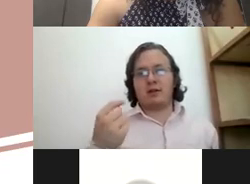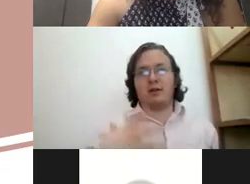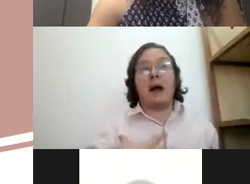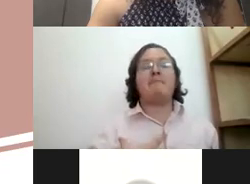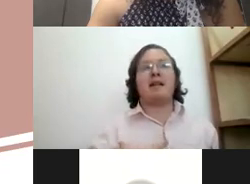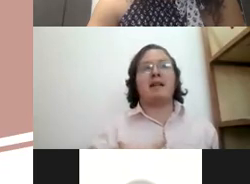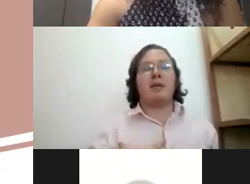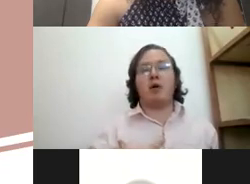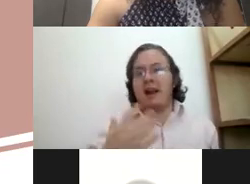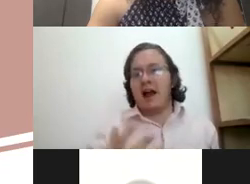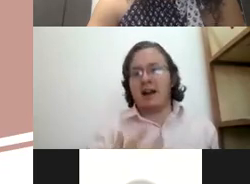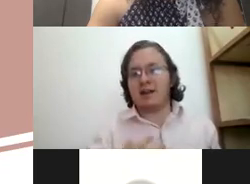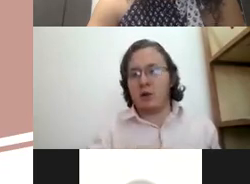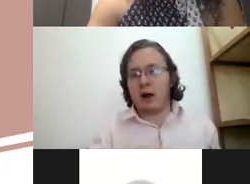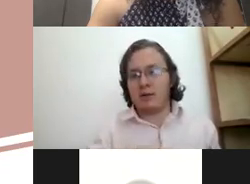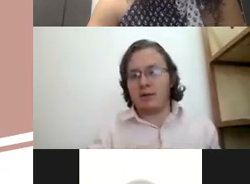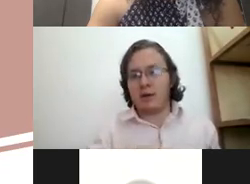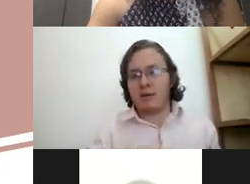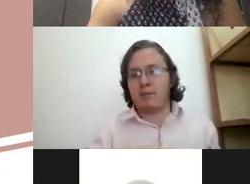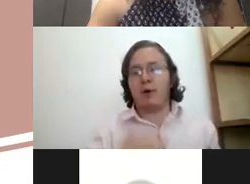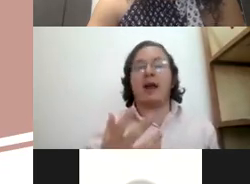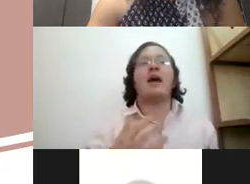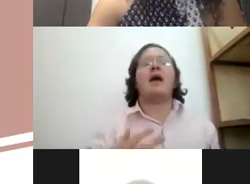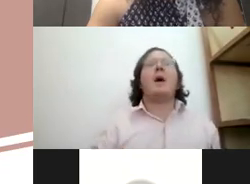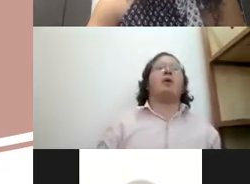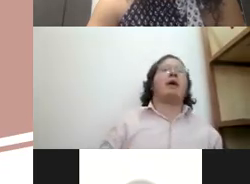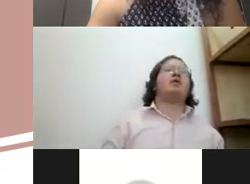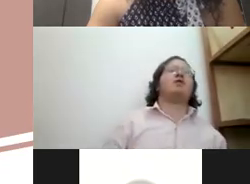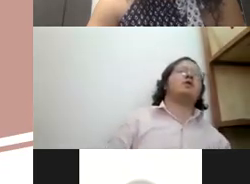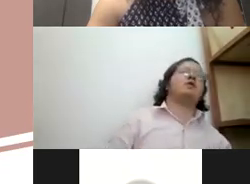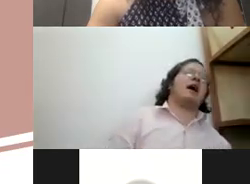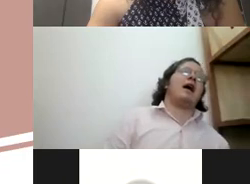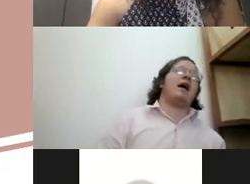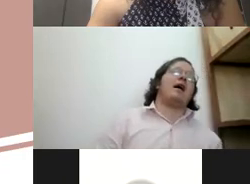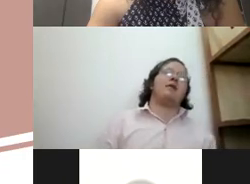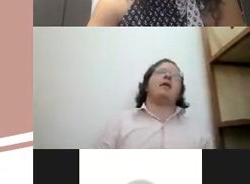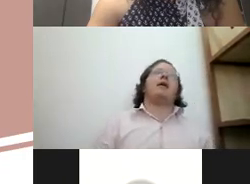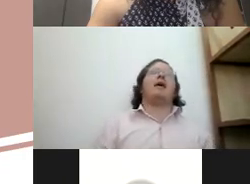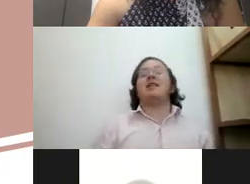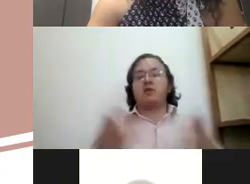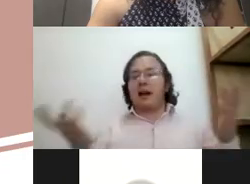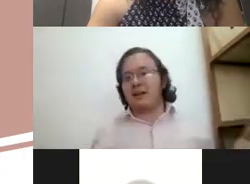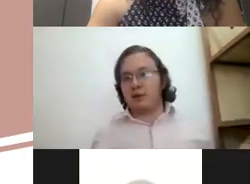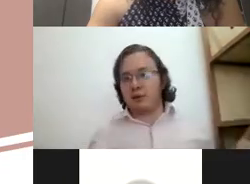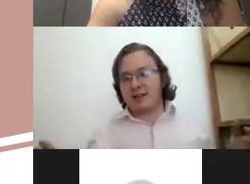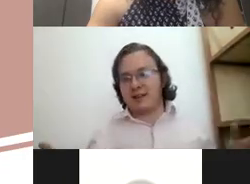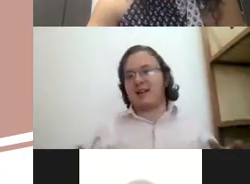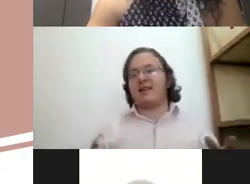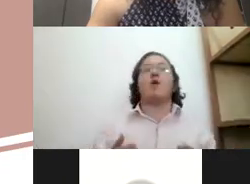tan padre que volvería a ir a ese lugar ¿por qué? porque hay muchos sordos que casi no salen de sus casas casi no